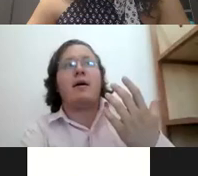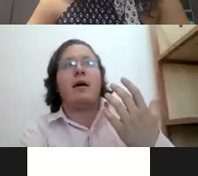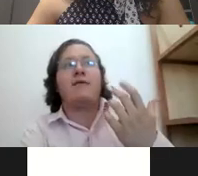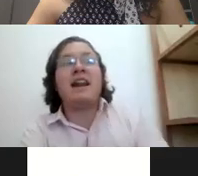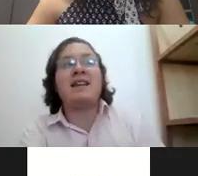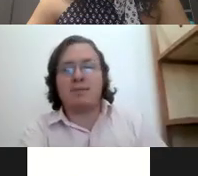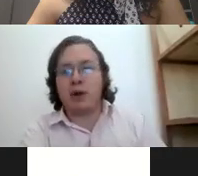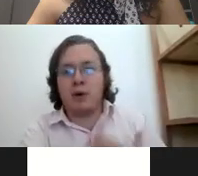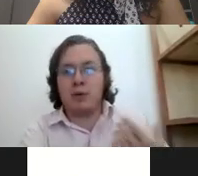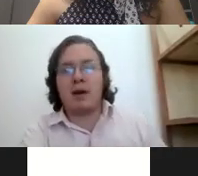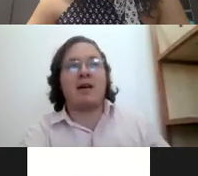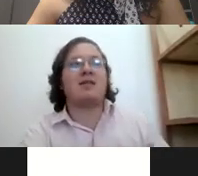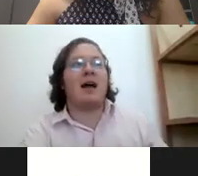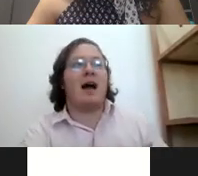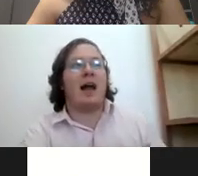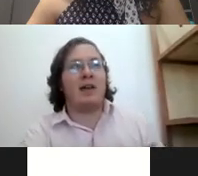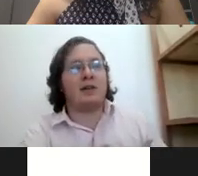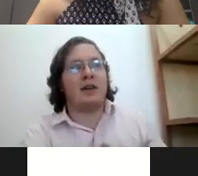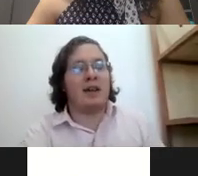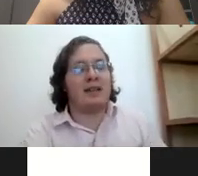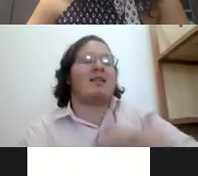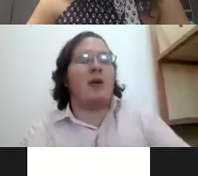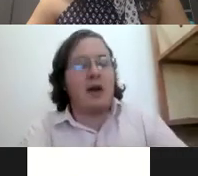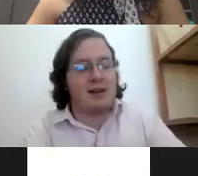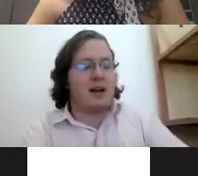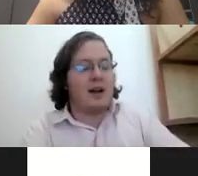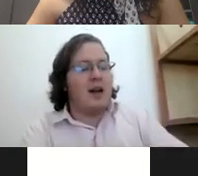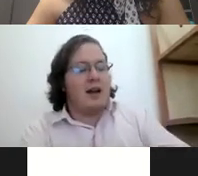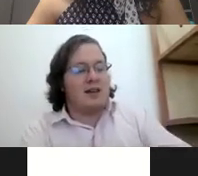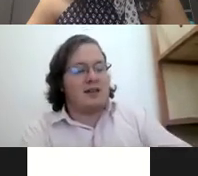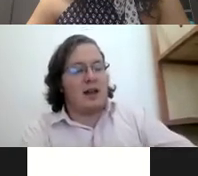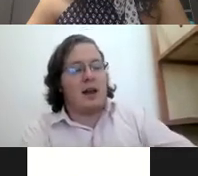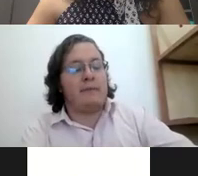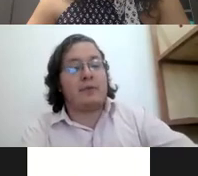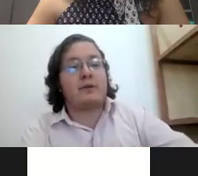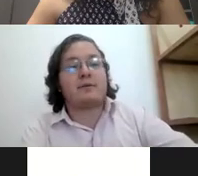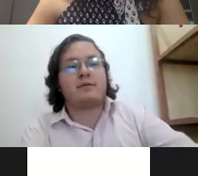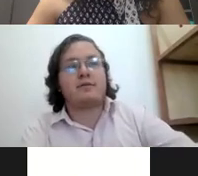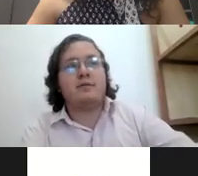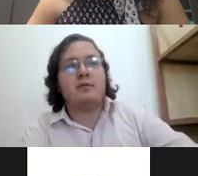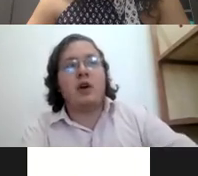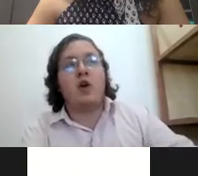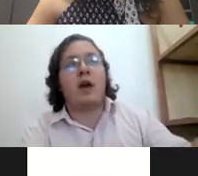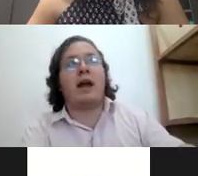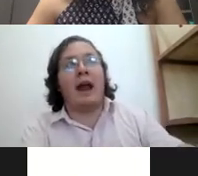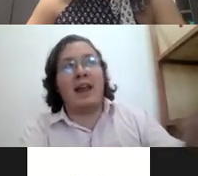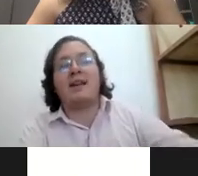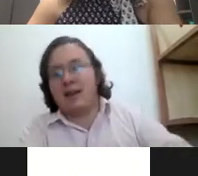felices porque por primera vez ellos intentaron hacer este lo que querían hacer,